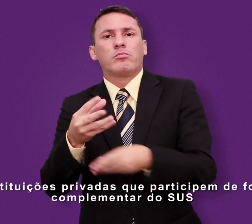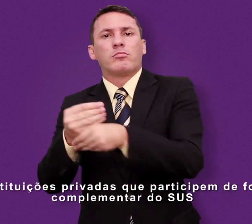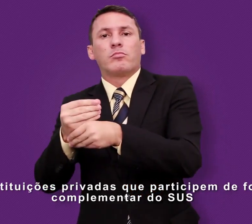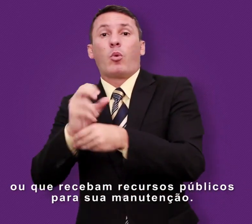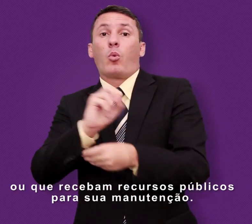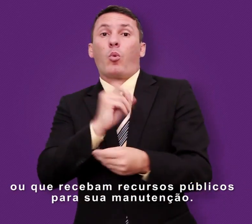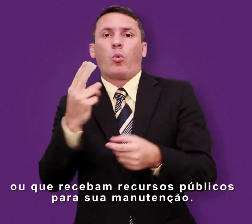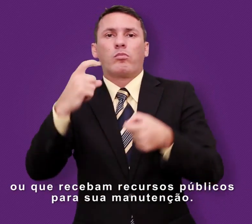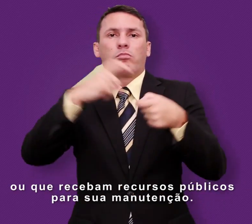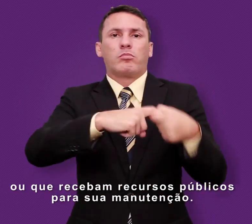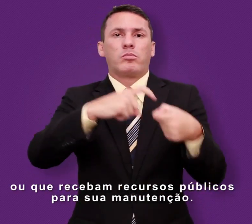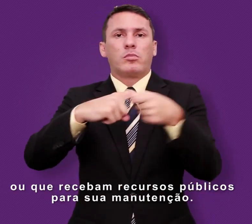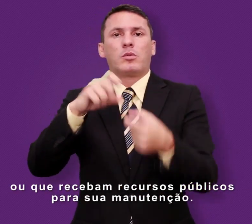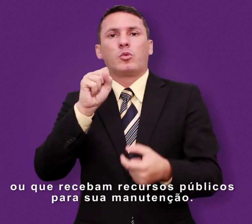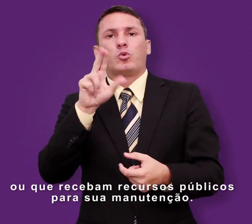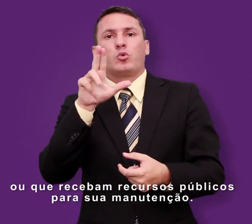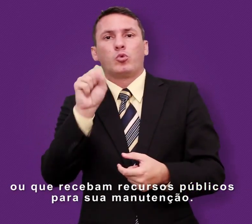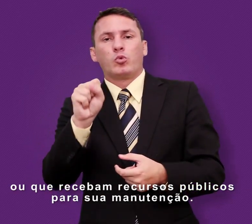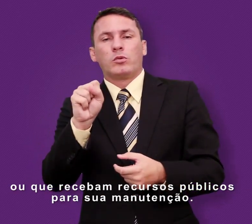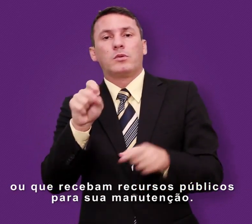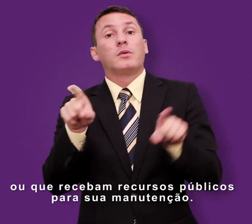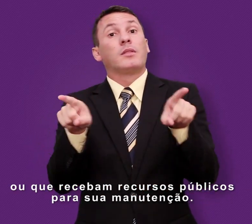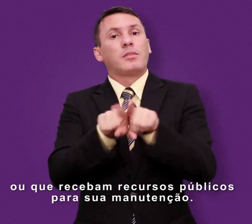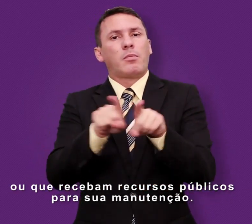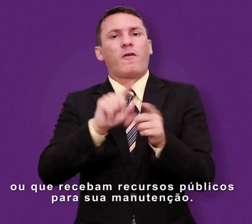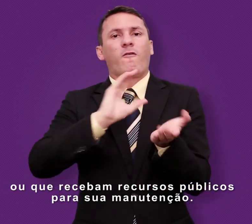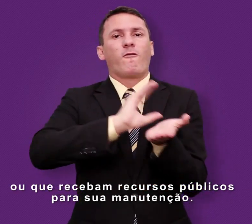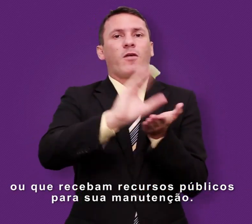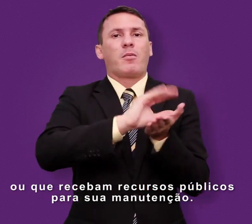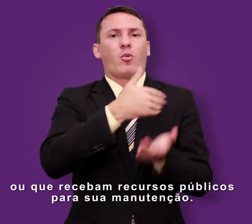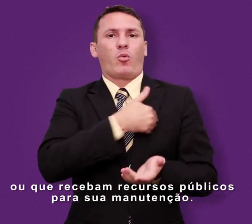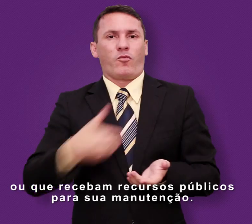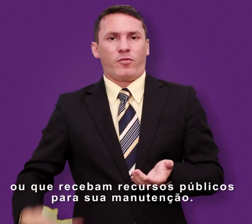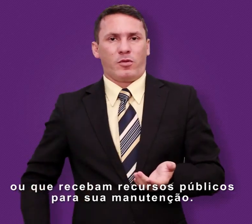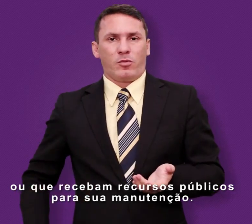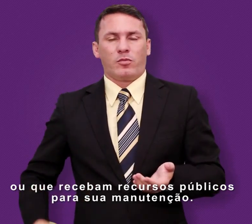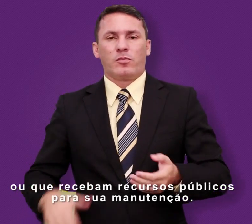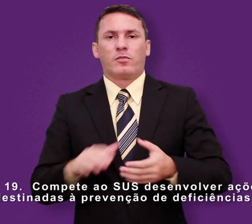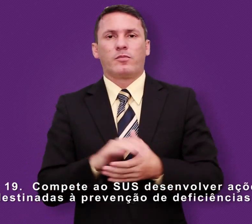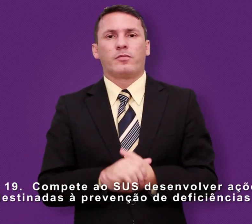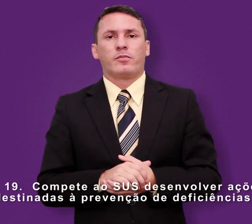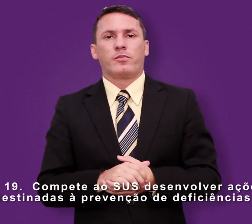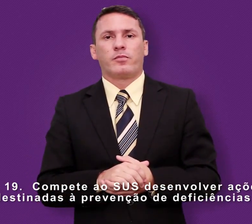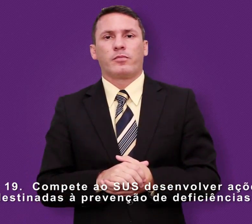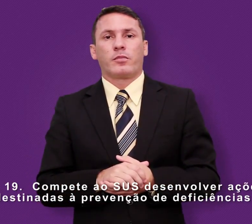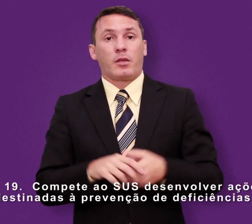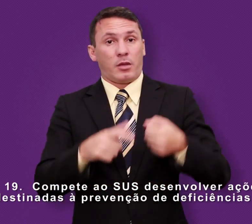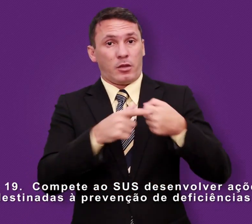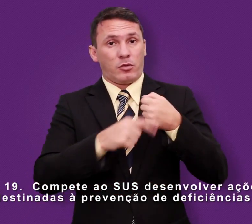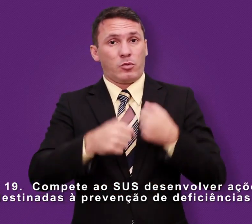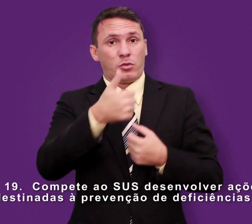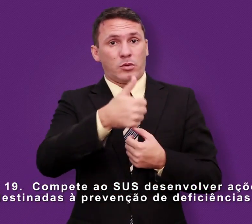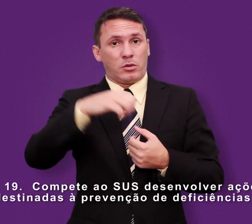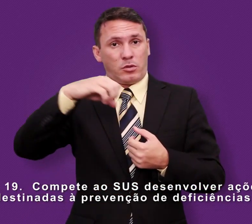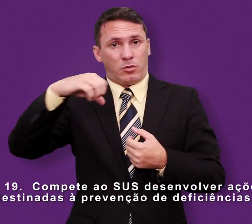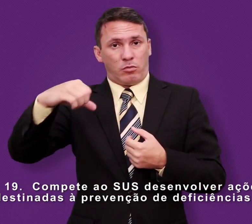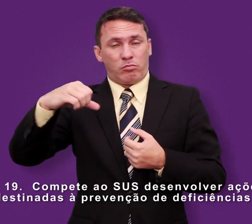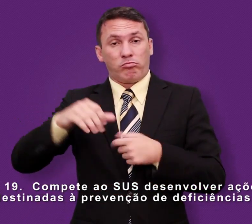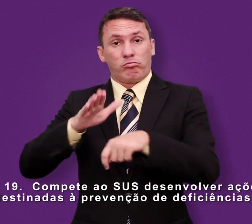SUS ou que recebam recursos públicos para sua manutenção. Artigo 19. Compete ao